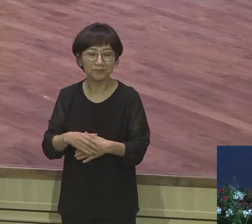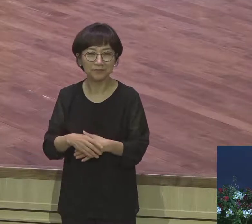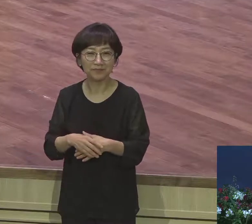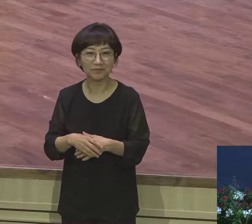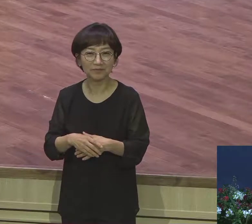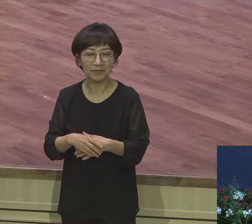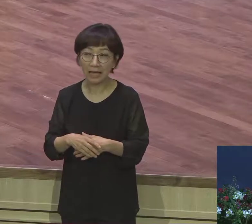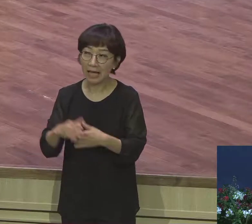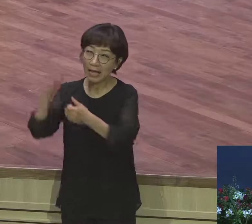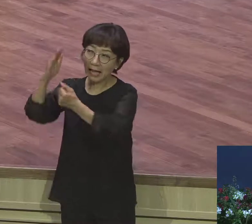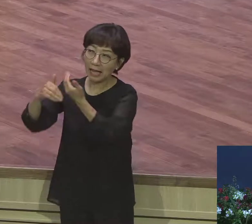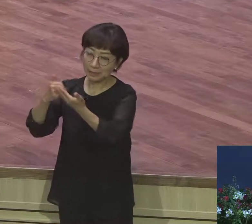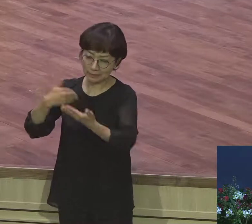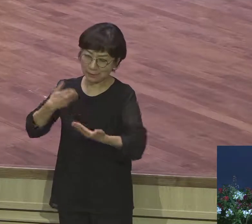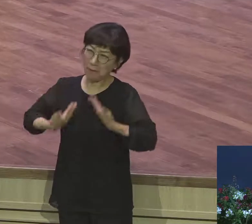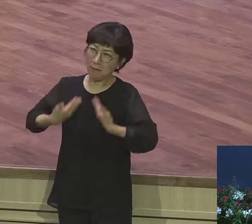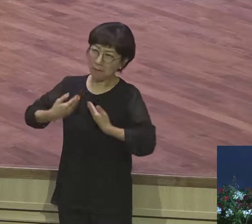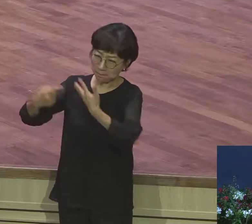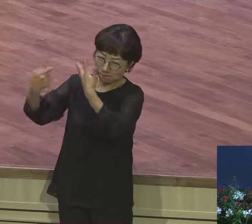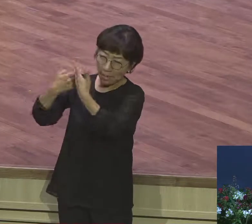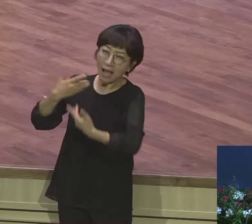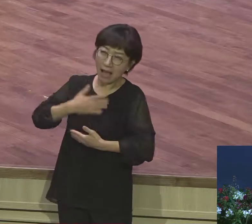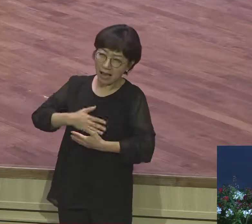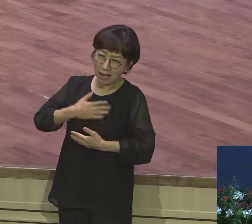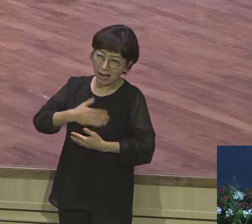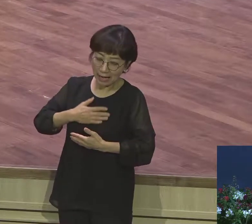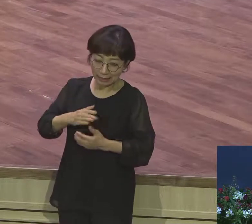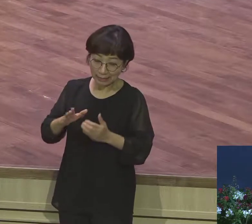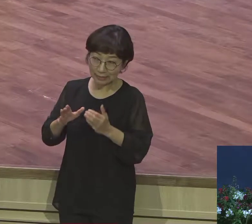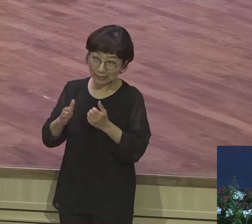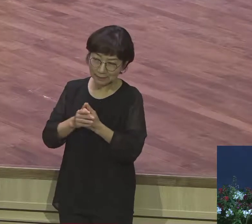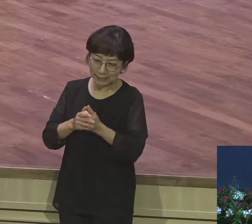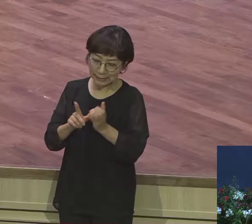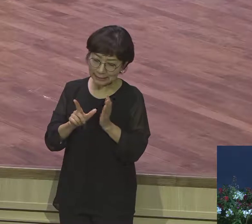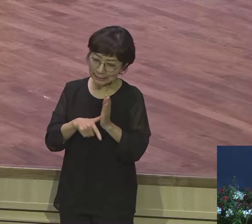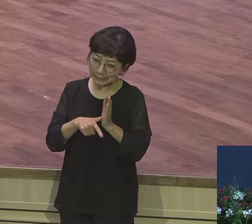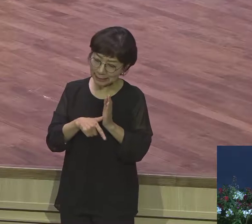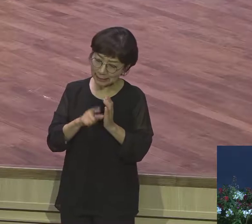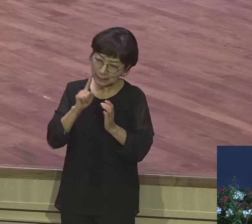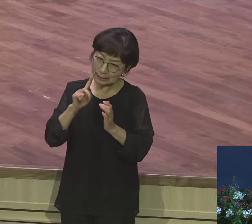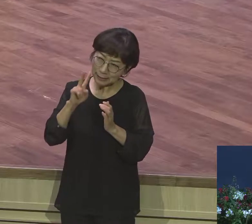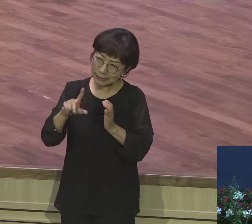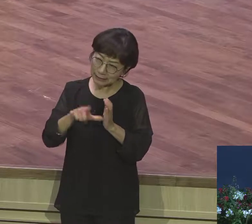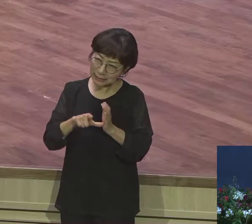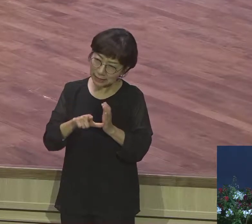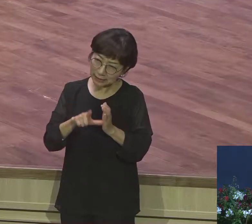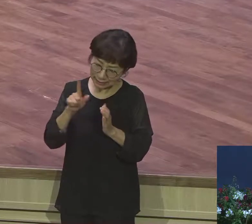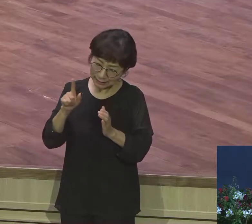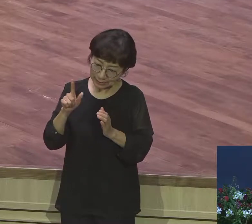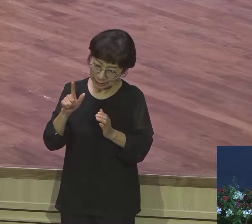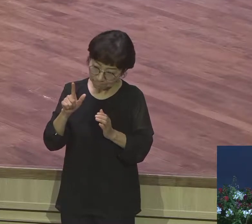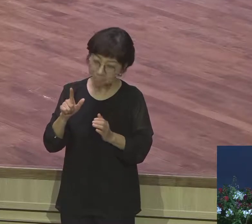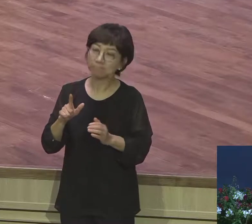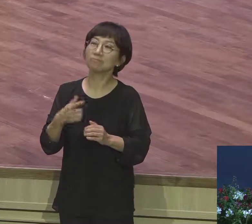스케줄까지 다 아시면서 이렇게 이런 것까지 다 간섭하시구나 막 소름이 끼칠 정도로